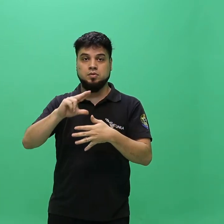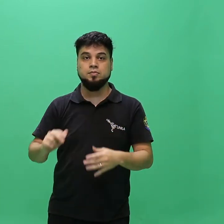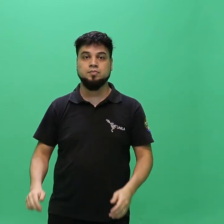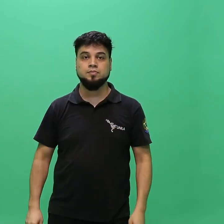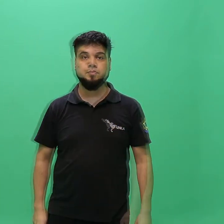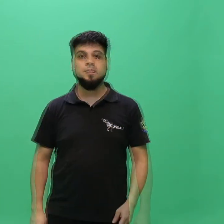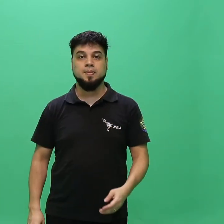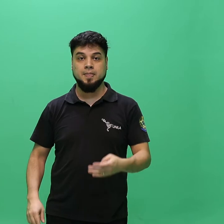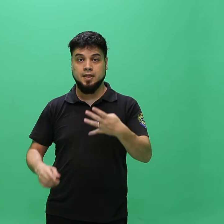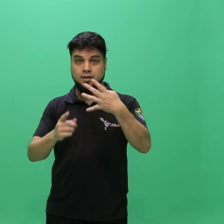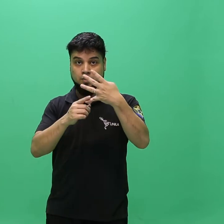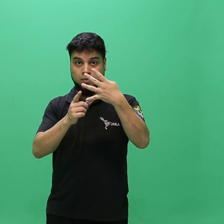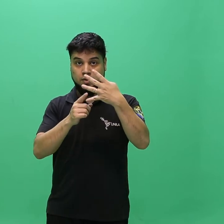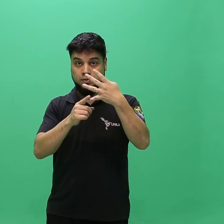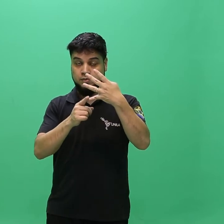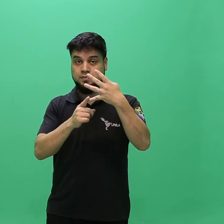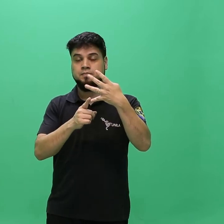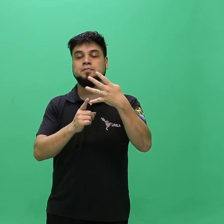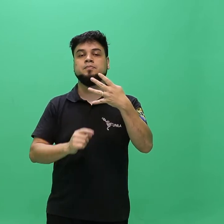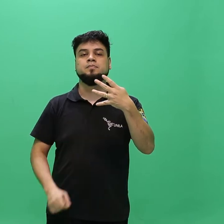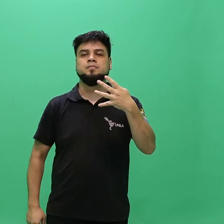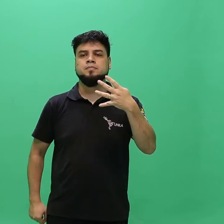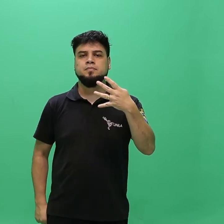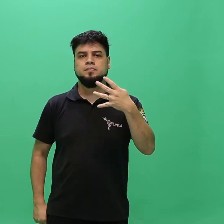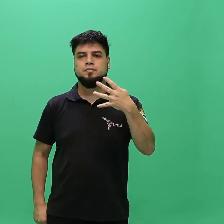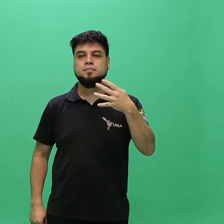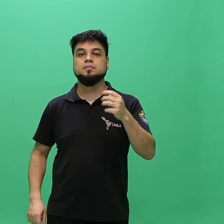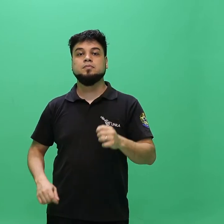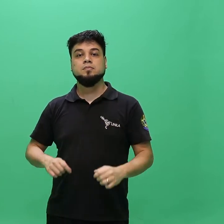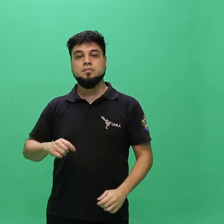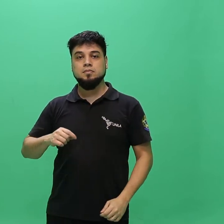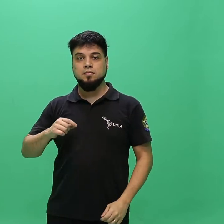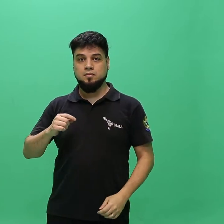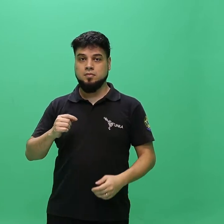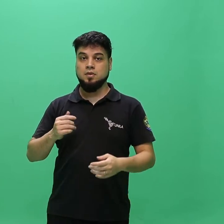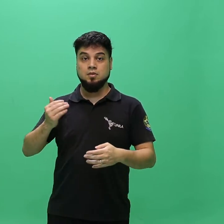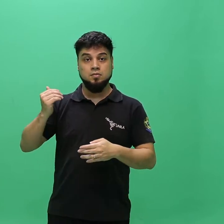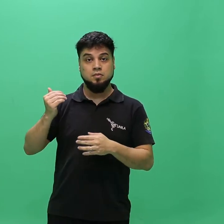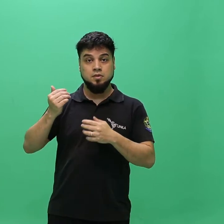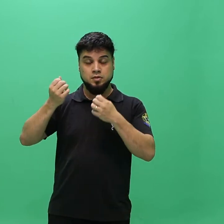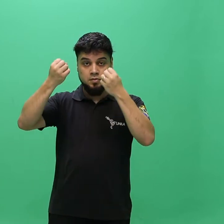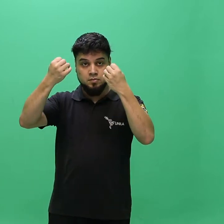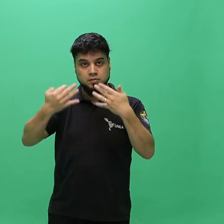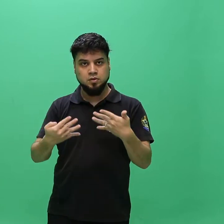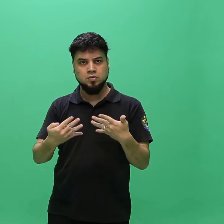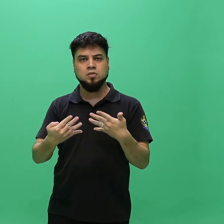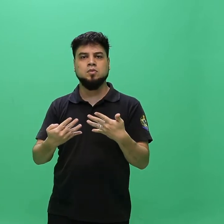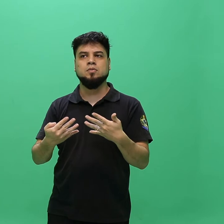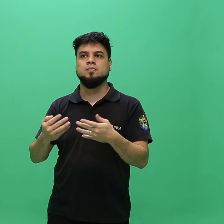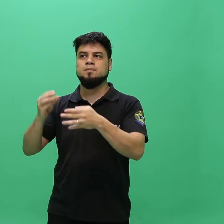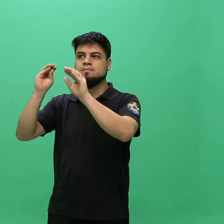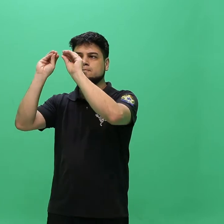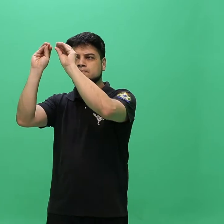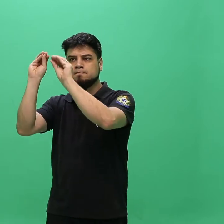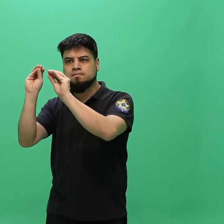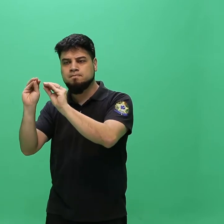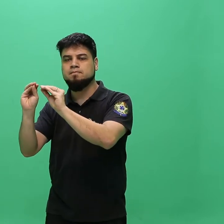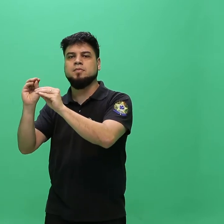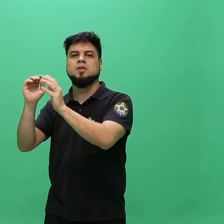4.4. Após as ocupações indicadas acima e em caso de vagas ociosas desse